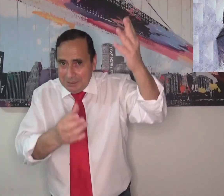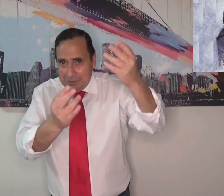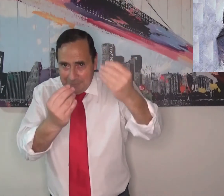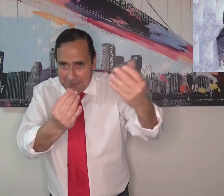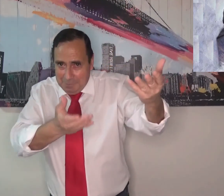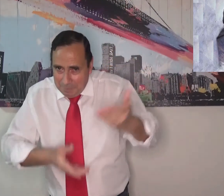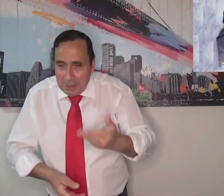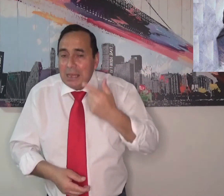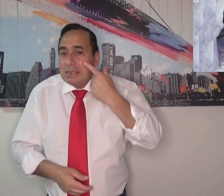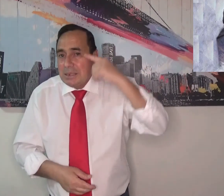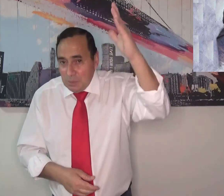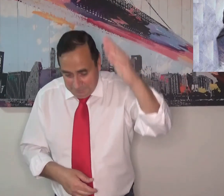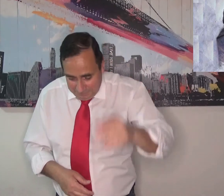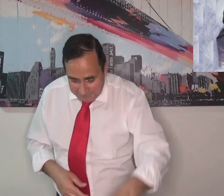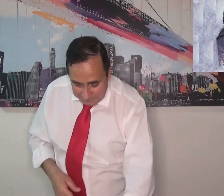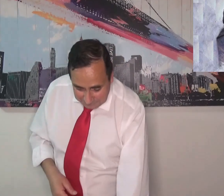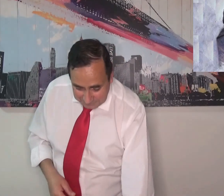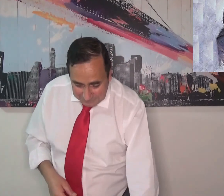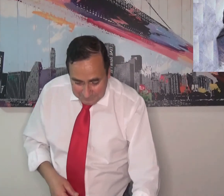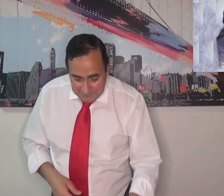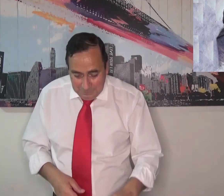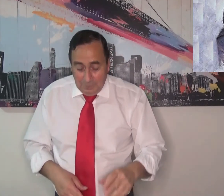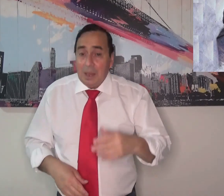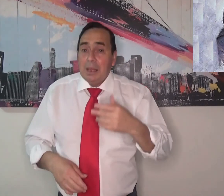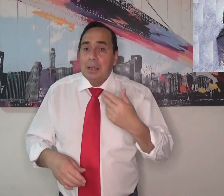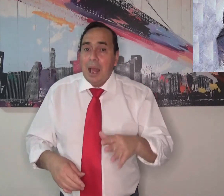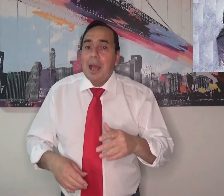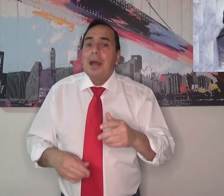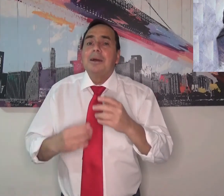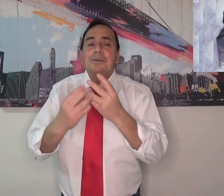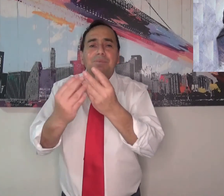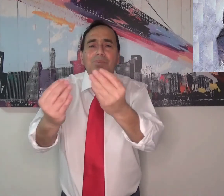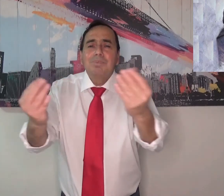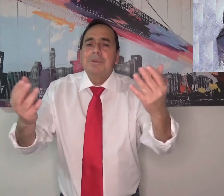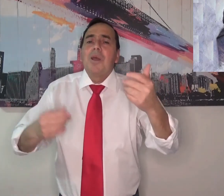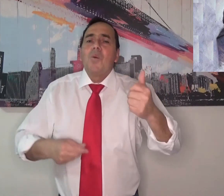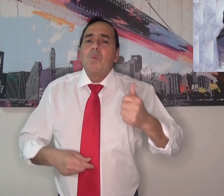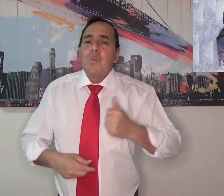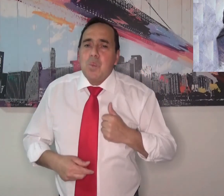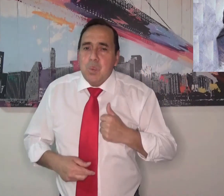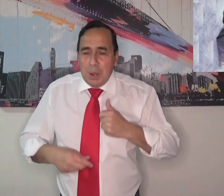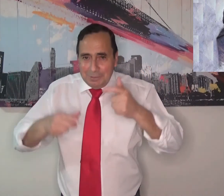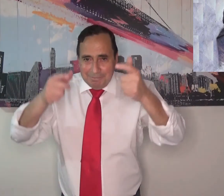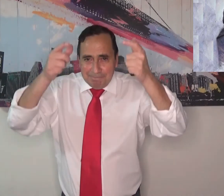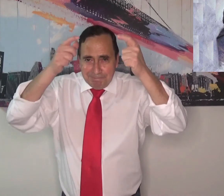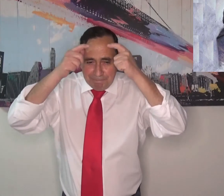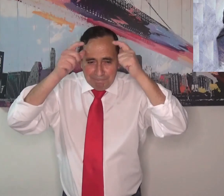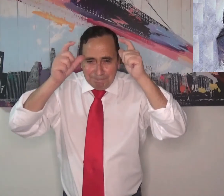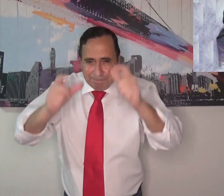Jesús quiere y te invita a que lo conozcas, a que podamos vivir con él. Ahora, todas las